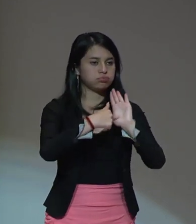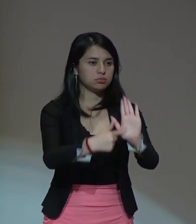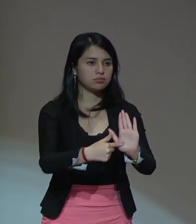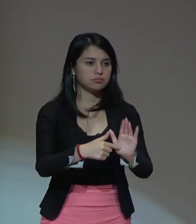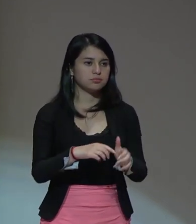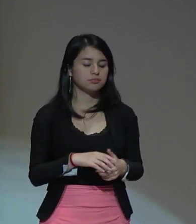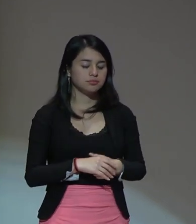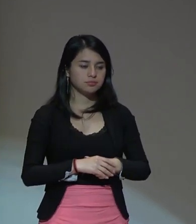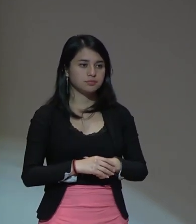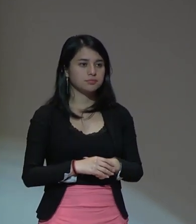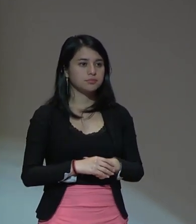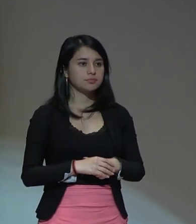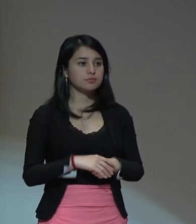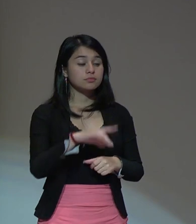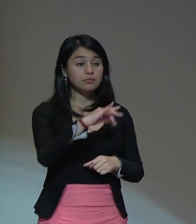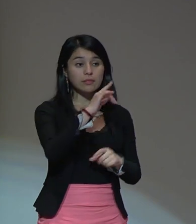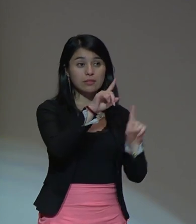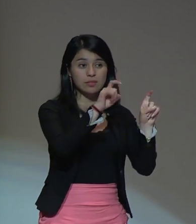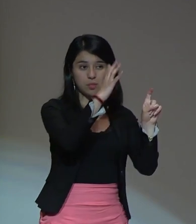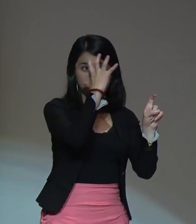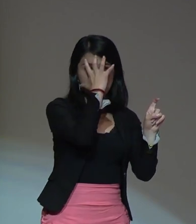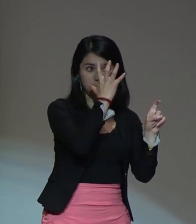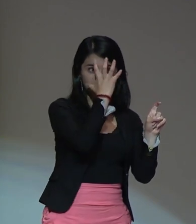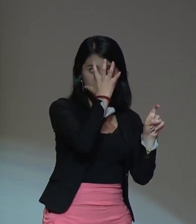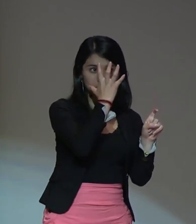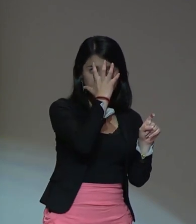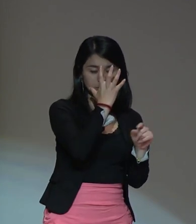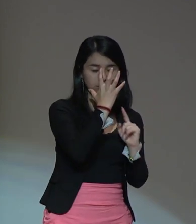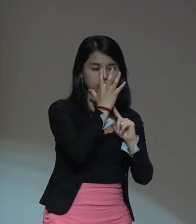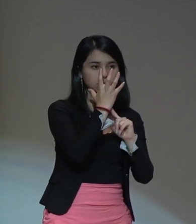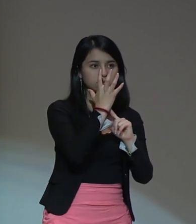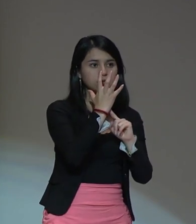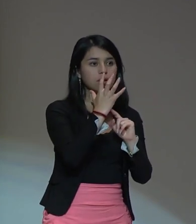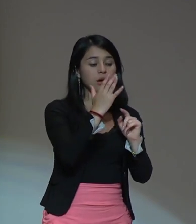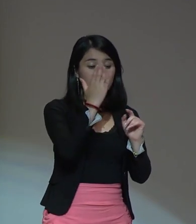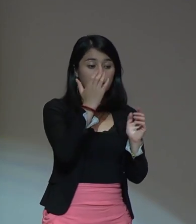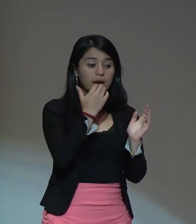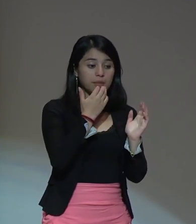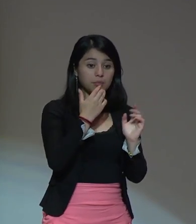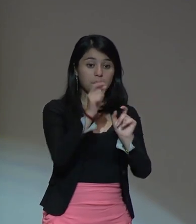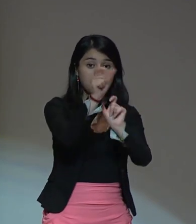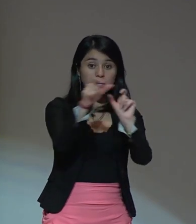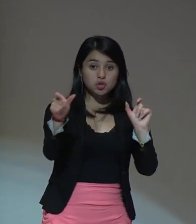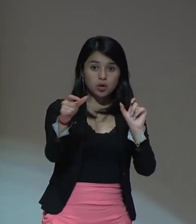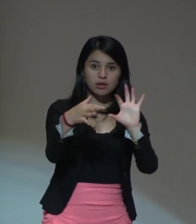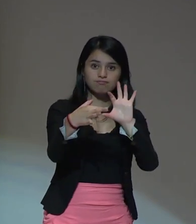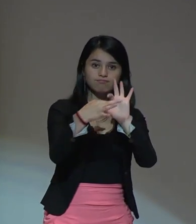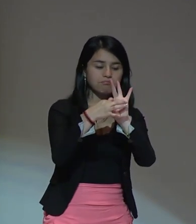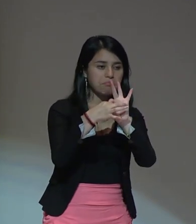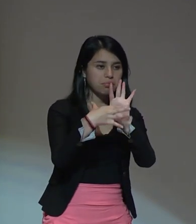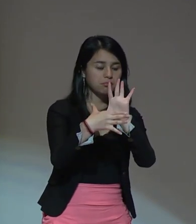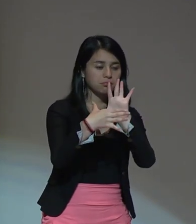la vergüenza destruye los lazos entre las personas